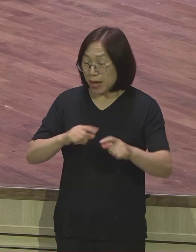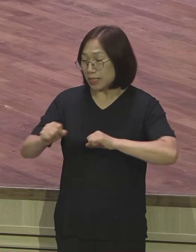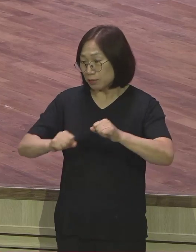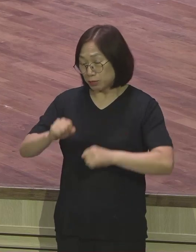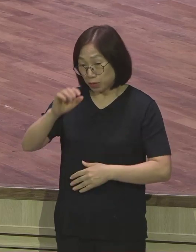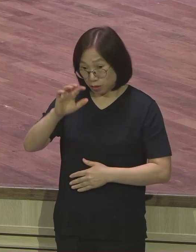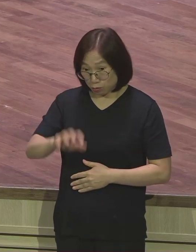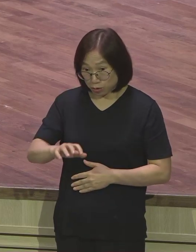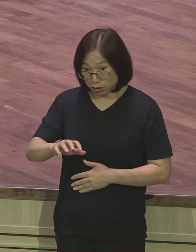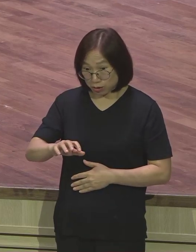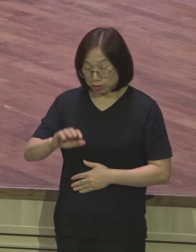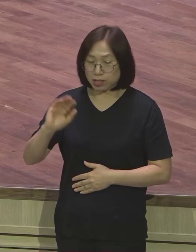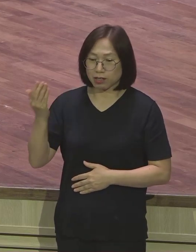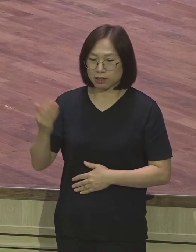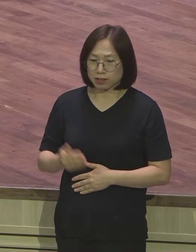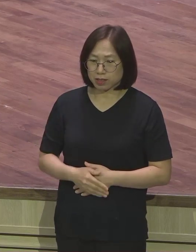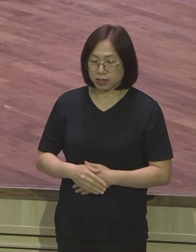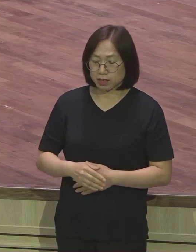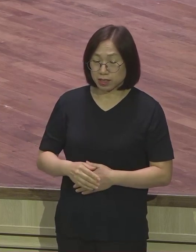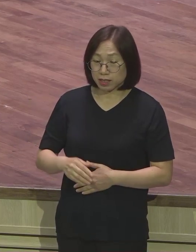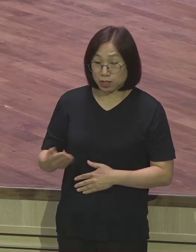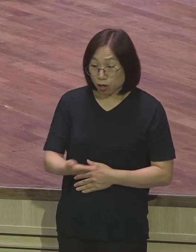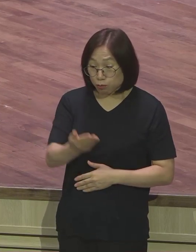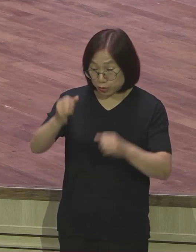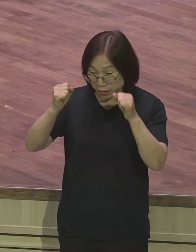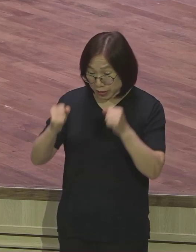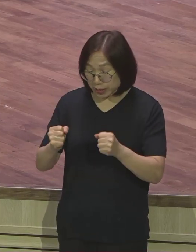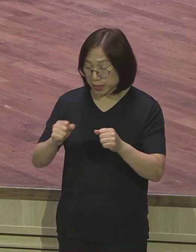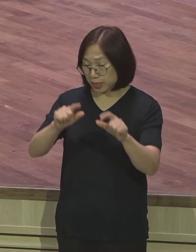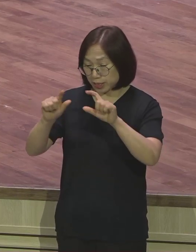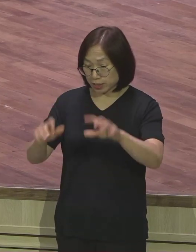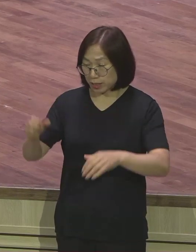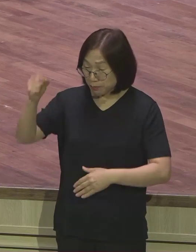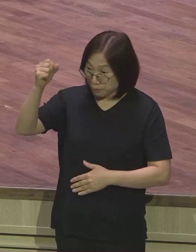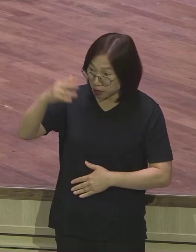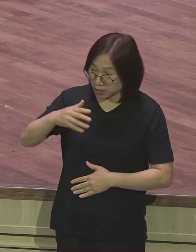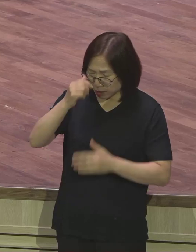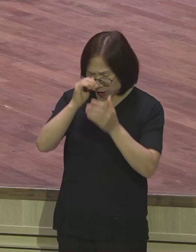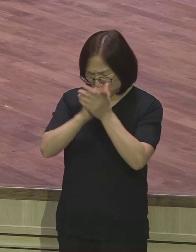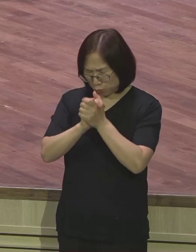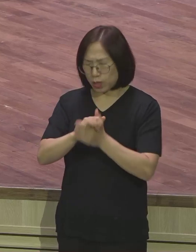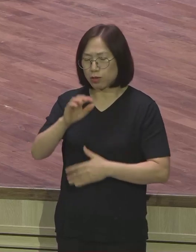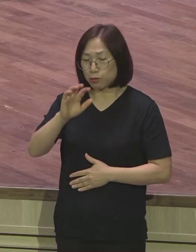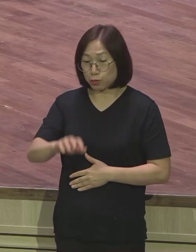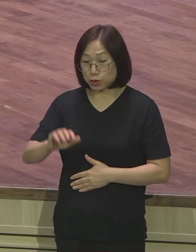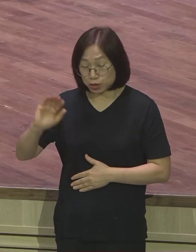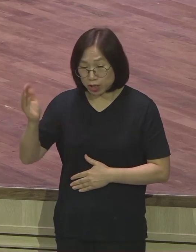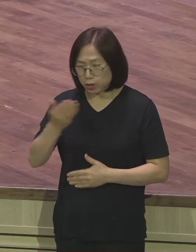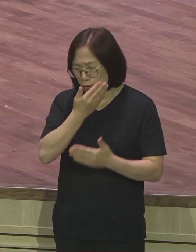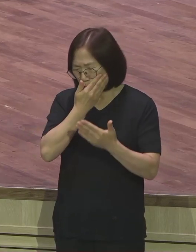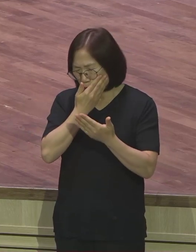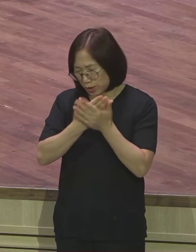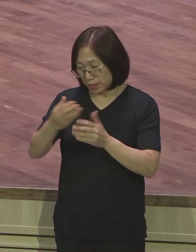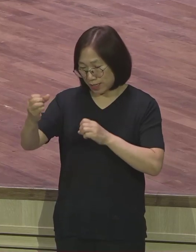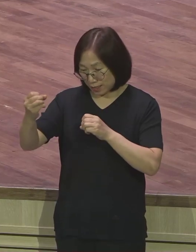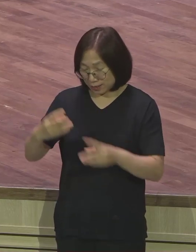여러분이 있는 그 현장에 빛을 비추는 기도 초소가 되는 그런 귀중한 응답을 회복하시기를